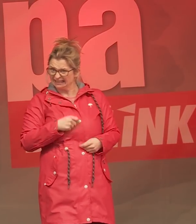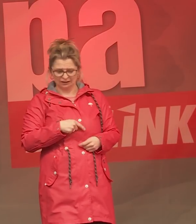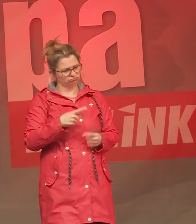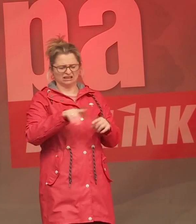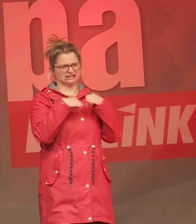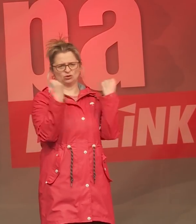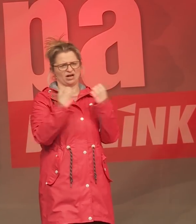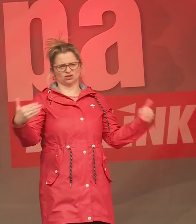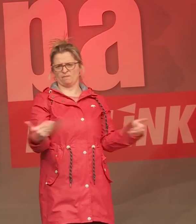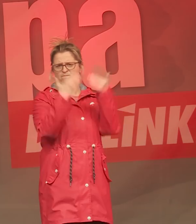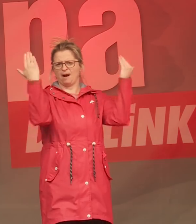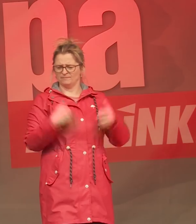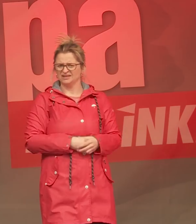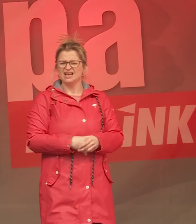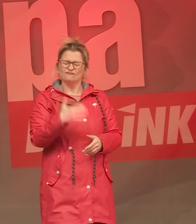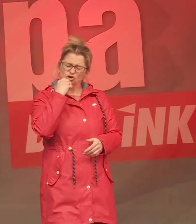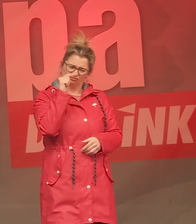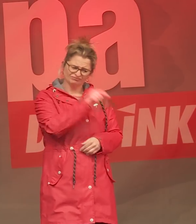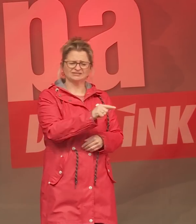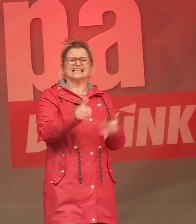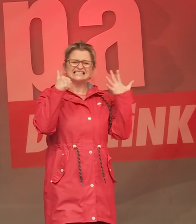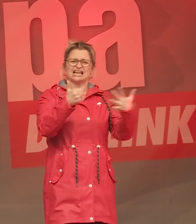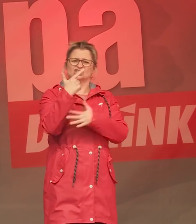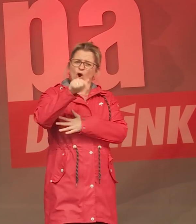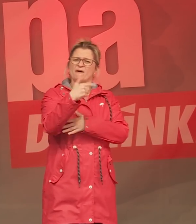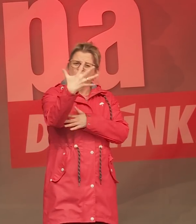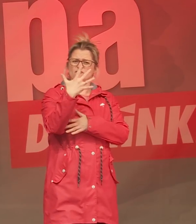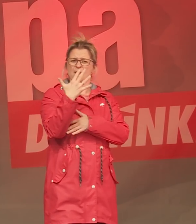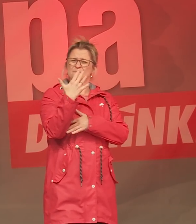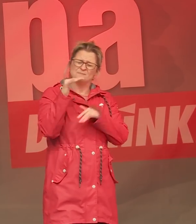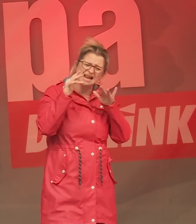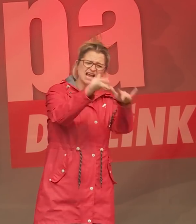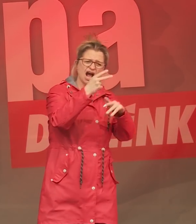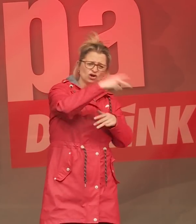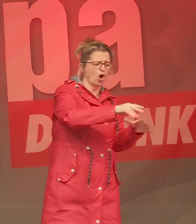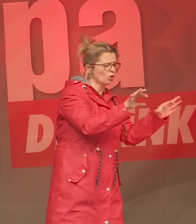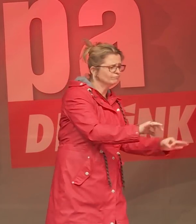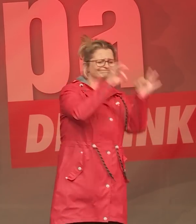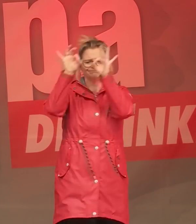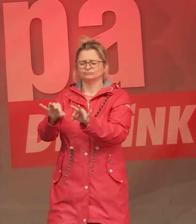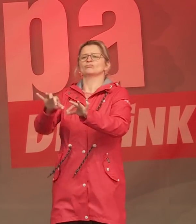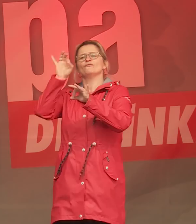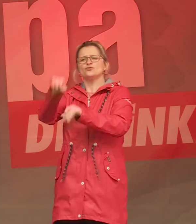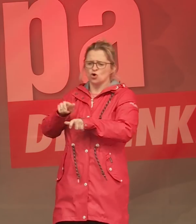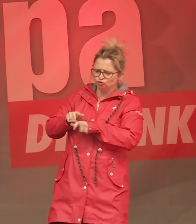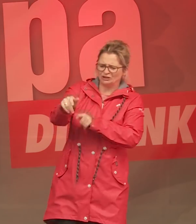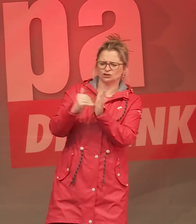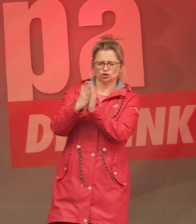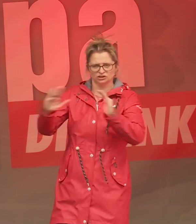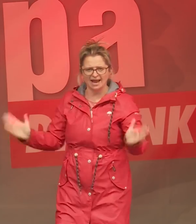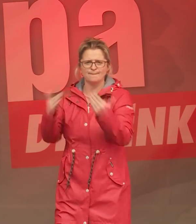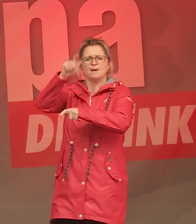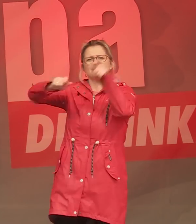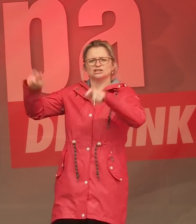Wir sagen, wir wollen diese 6,5 Milliarden Euro nehmen und investieren in Schienensysteme, in den Personenverkehr,